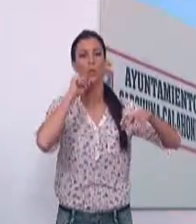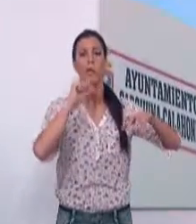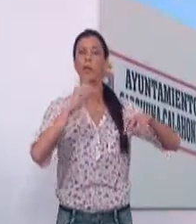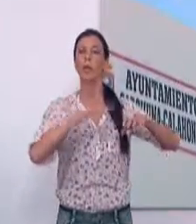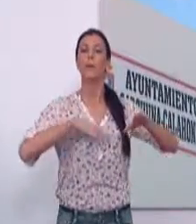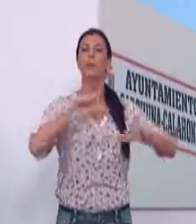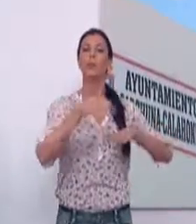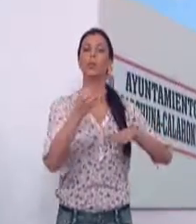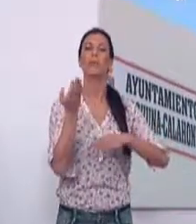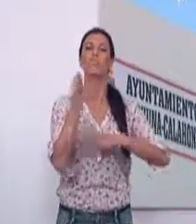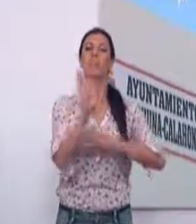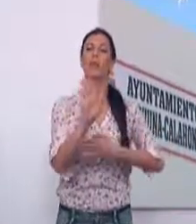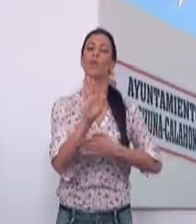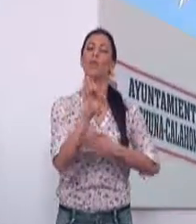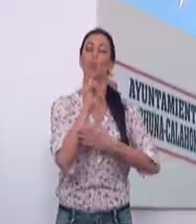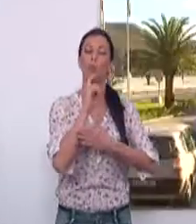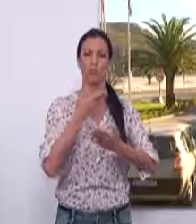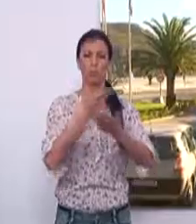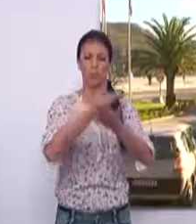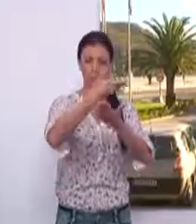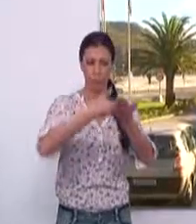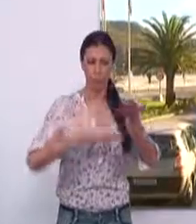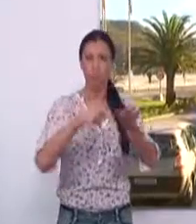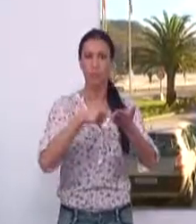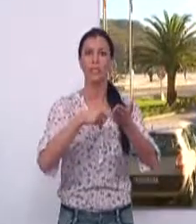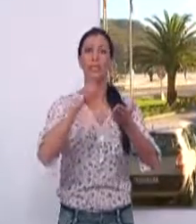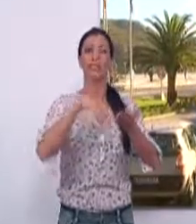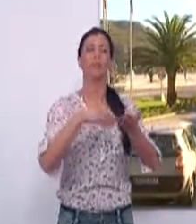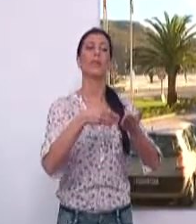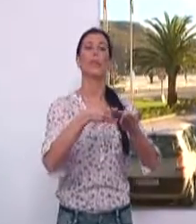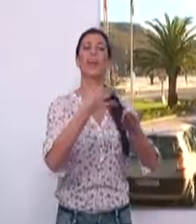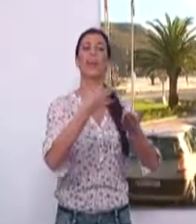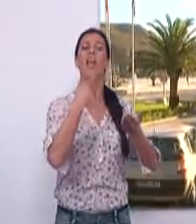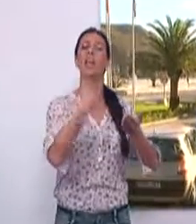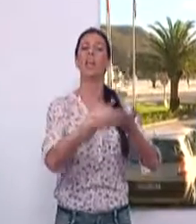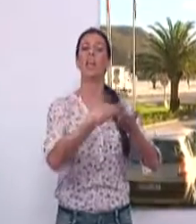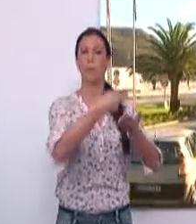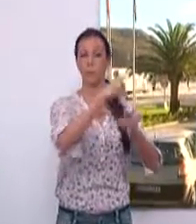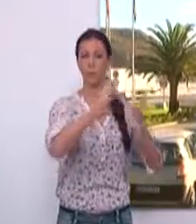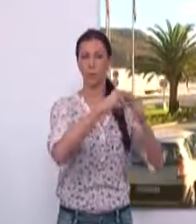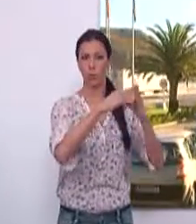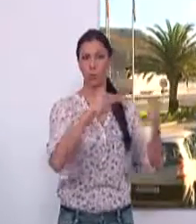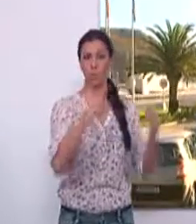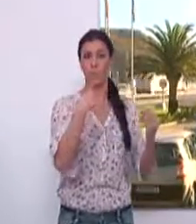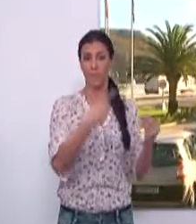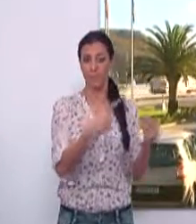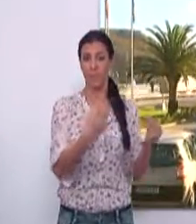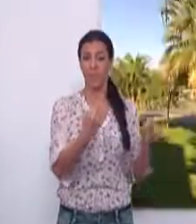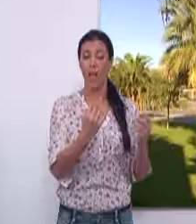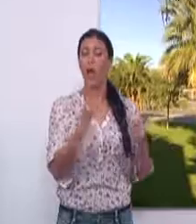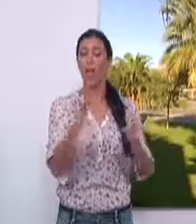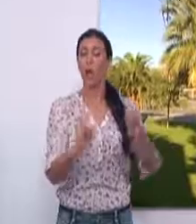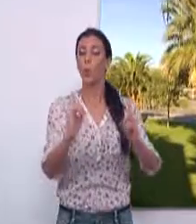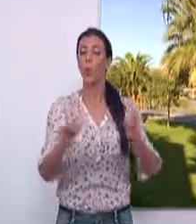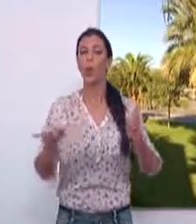paso dado ha sido la presentación de alegaciones a un requerimiento de la Junta de Andalucía en el que alerta de que en